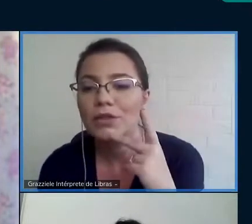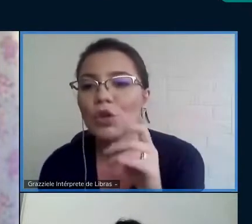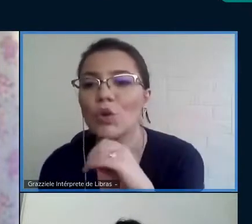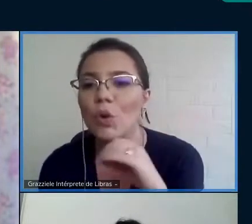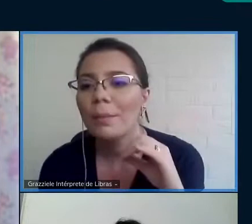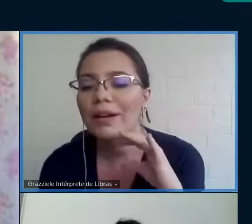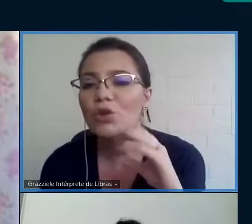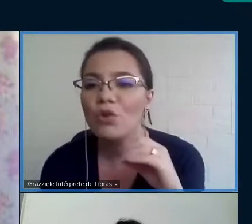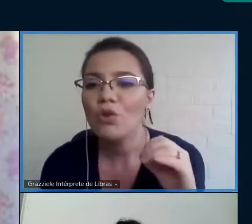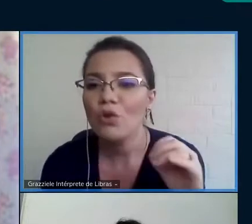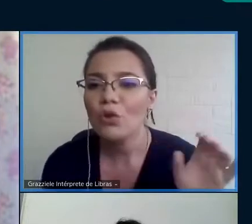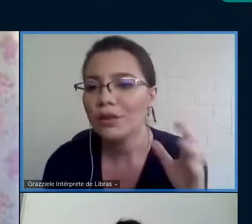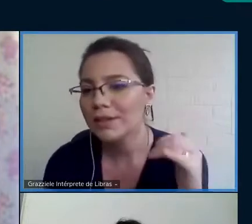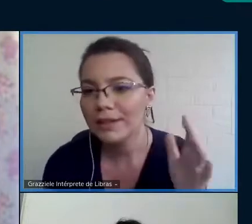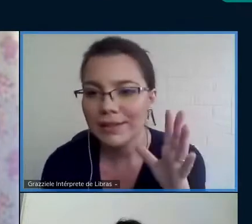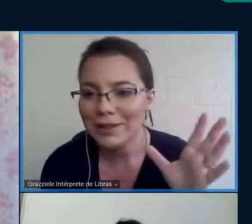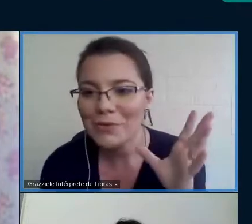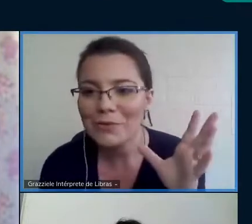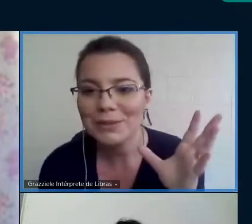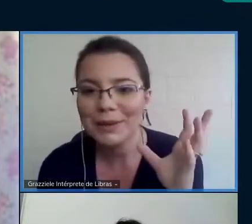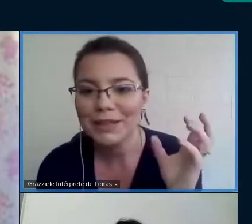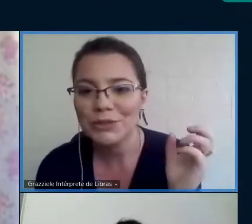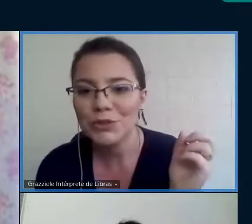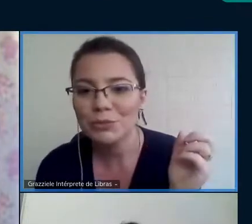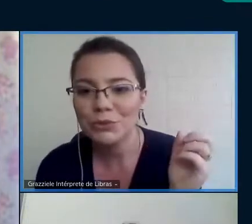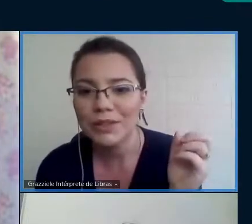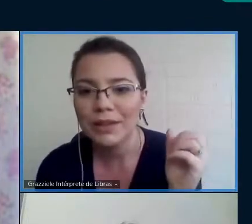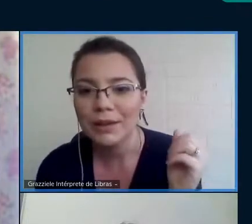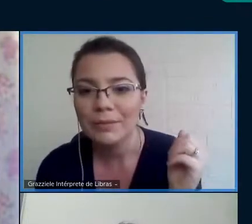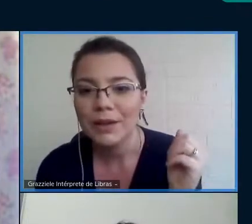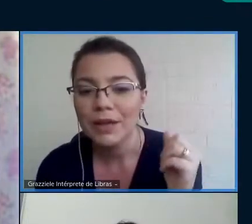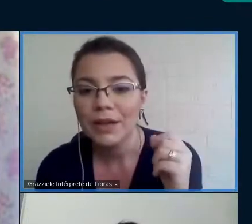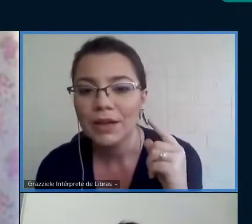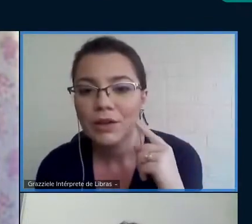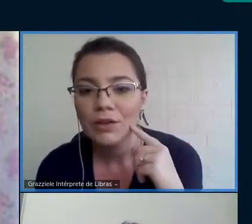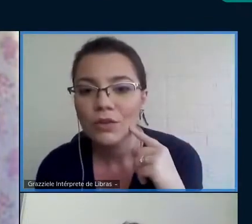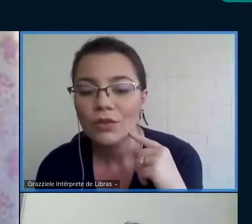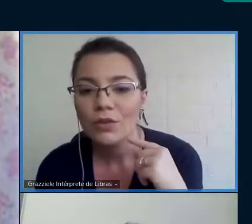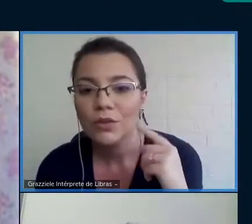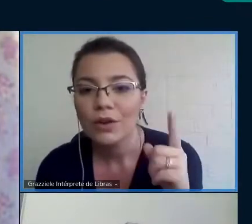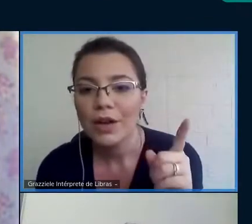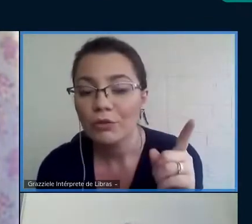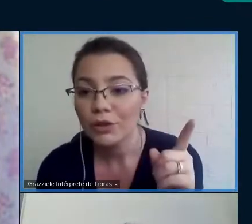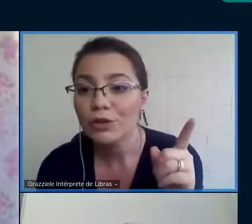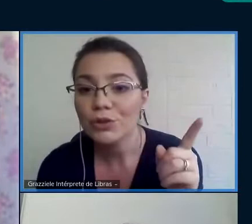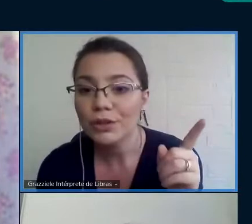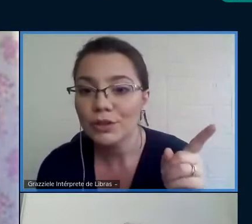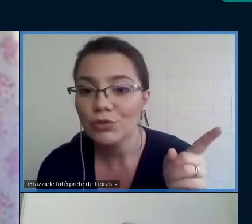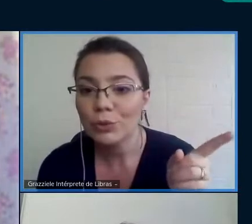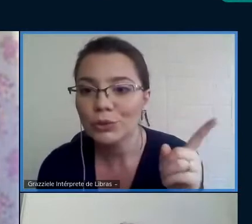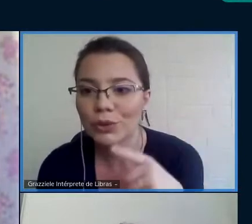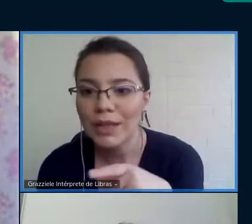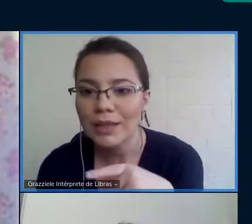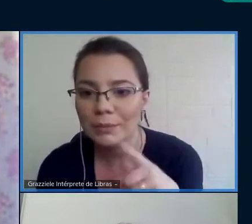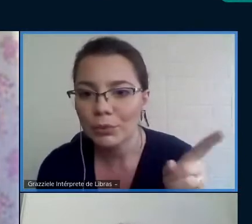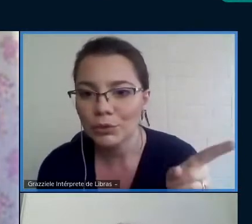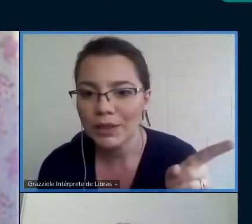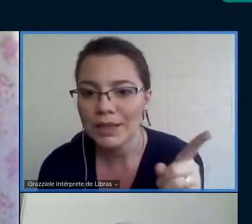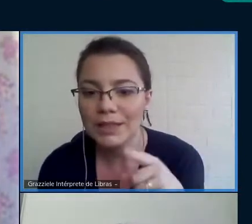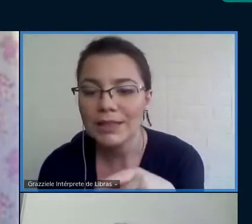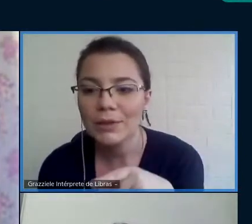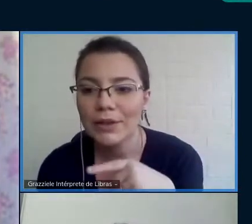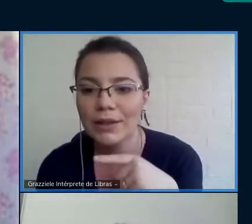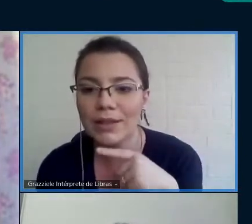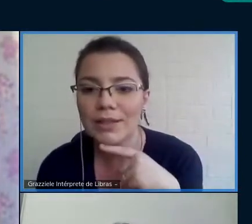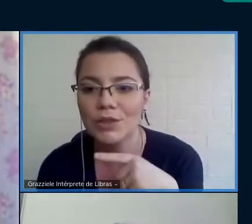Aí você colocou a parte que você tem algumas marcações de música. Eu vejo isso em texto de português, em